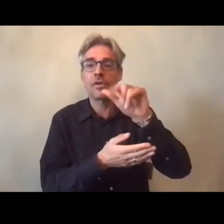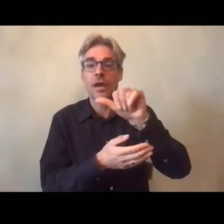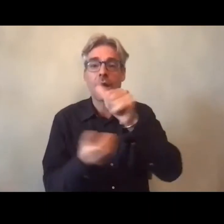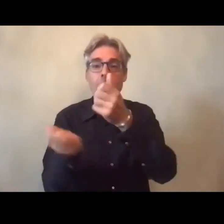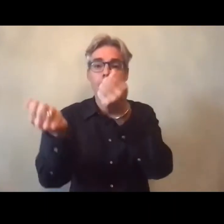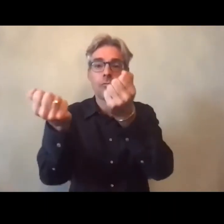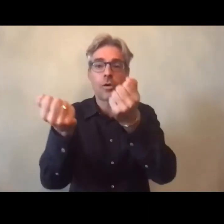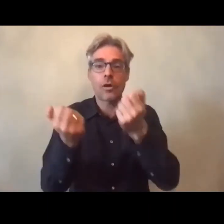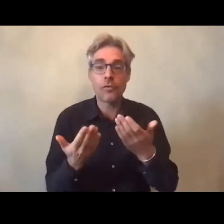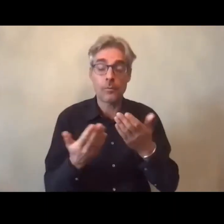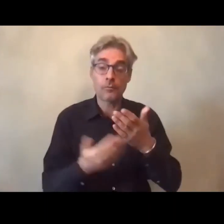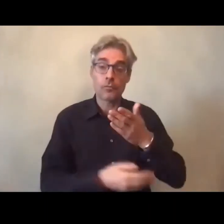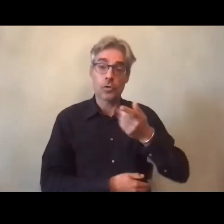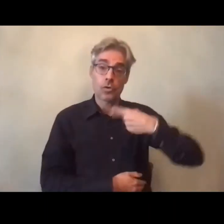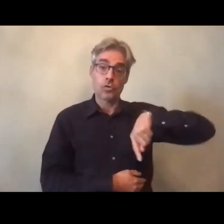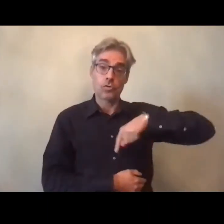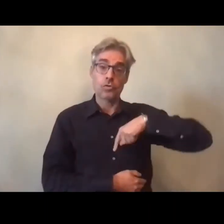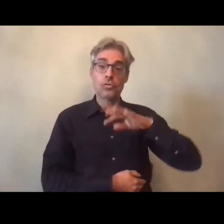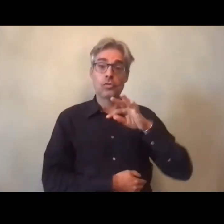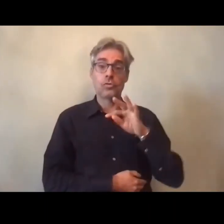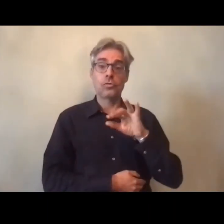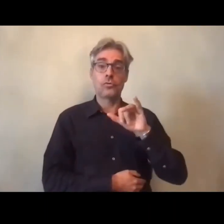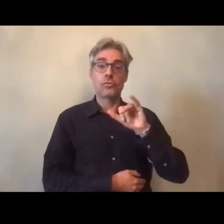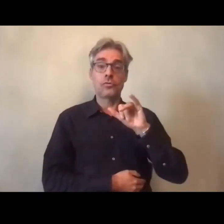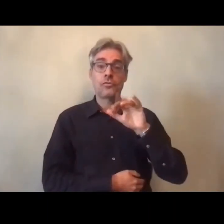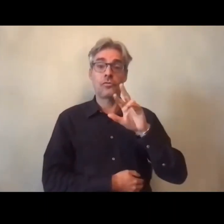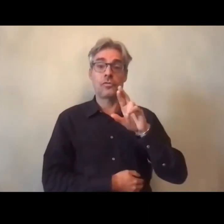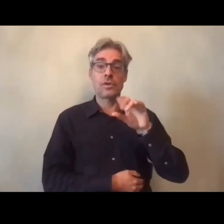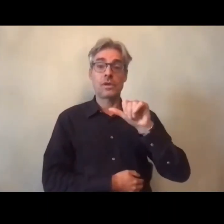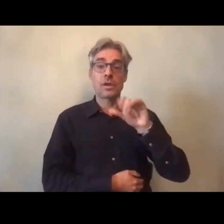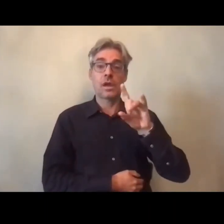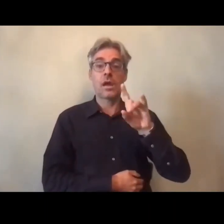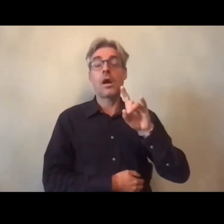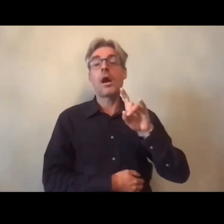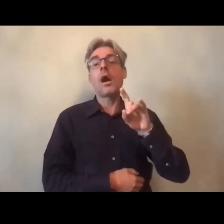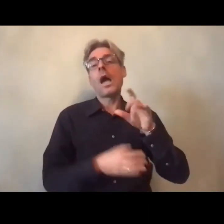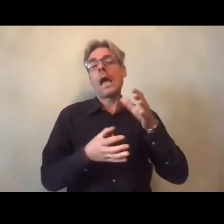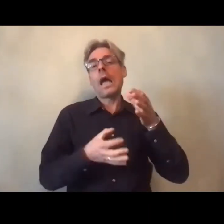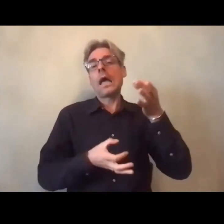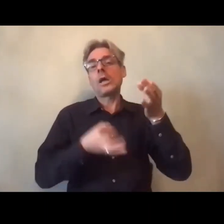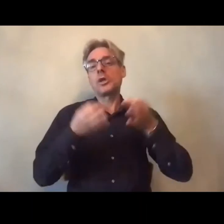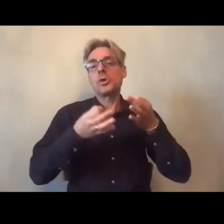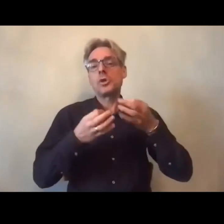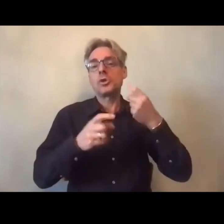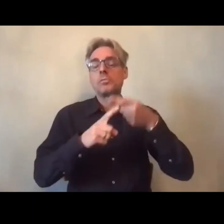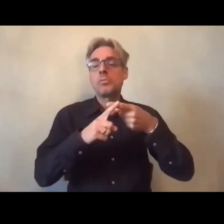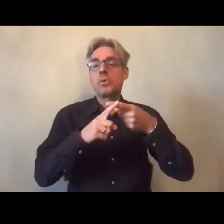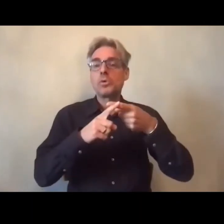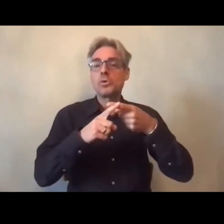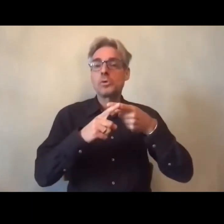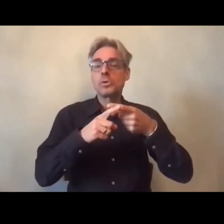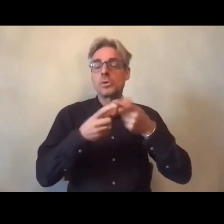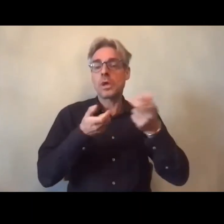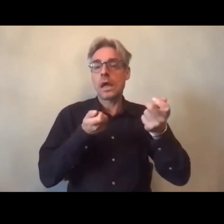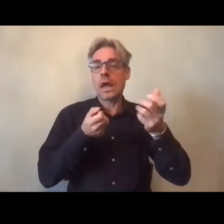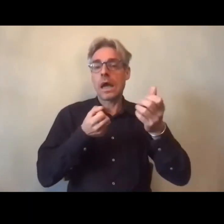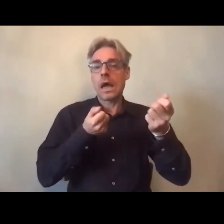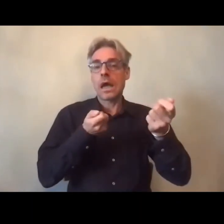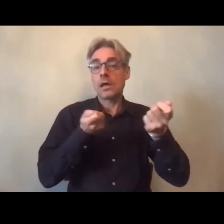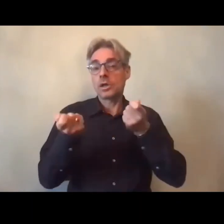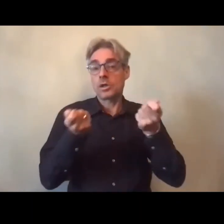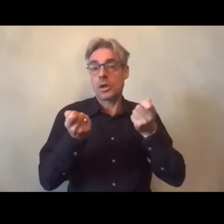la FIRA ne pouvant être à la fois jugée partie on n'a pas